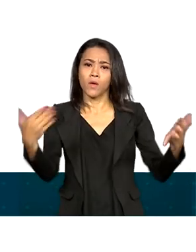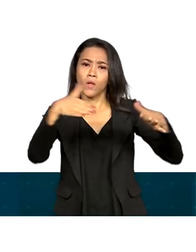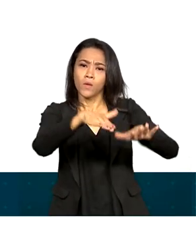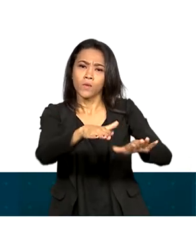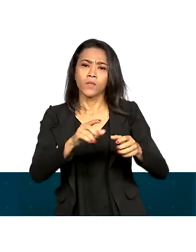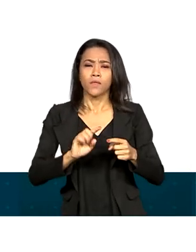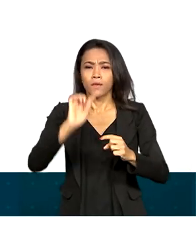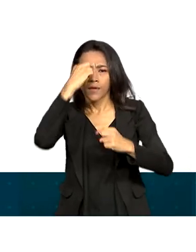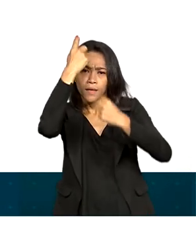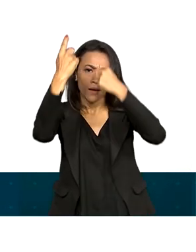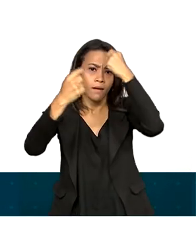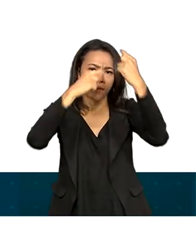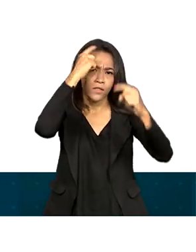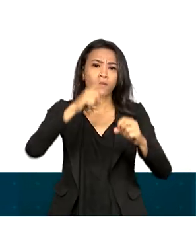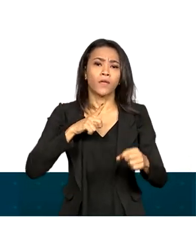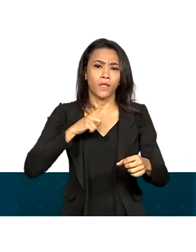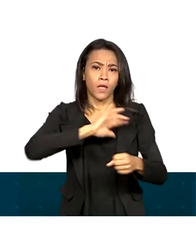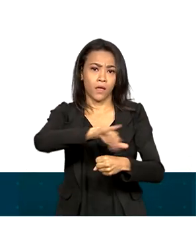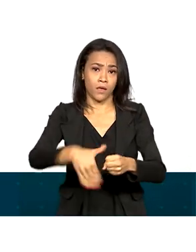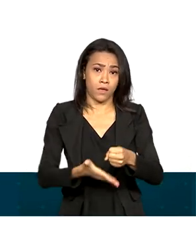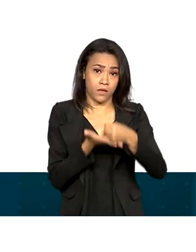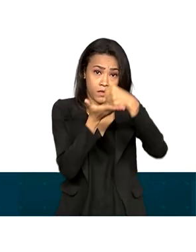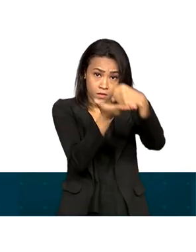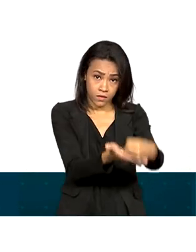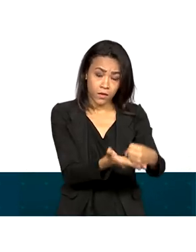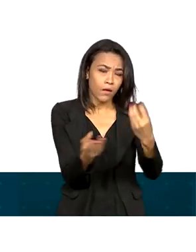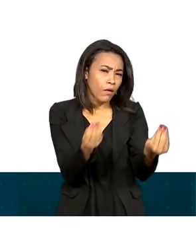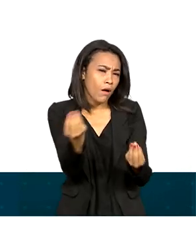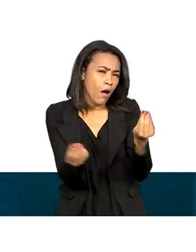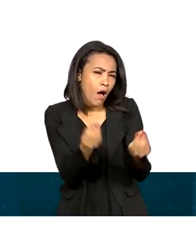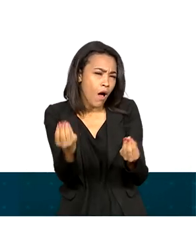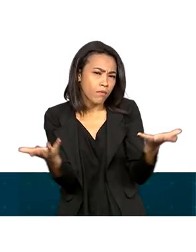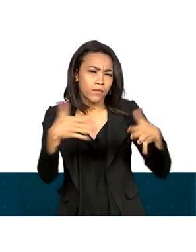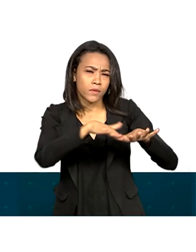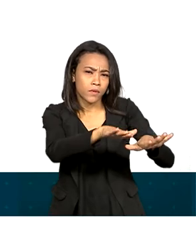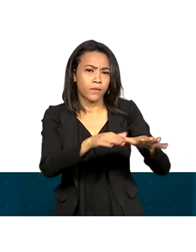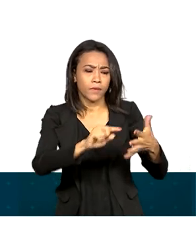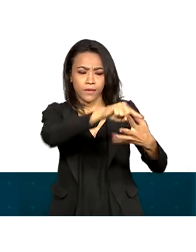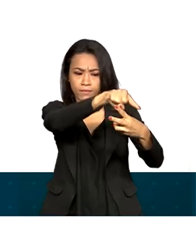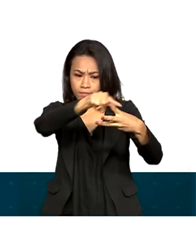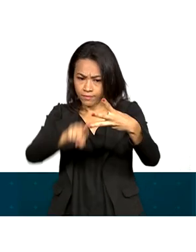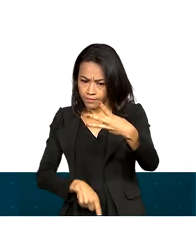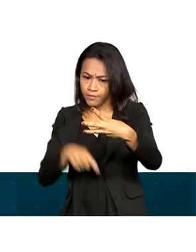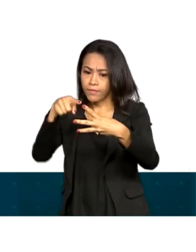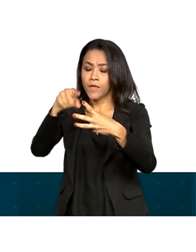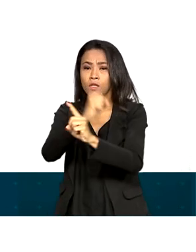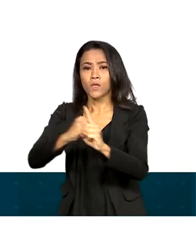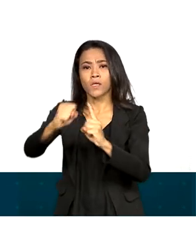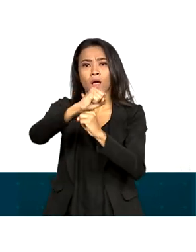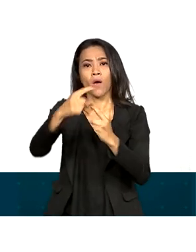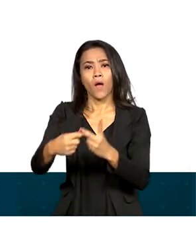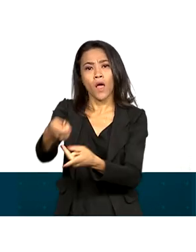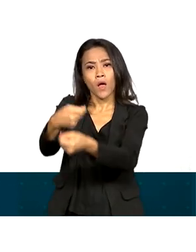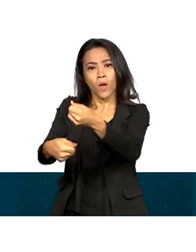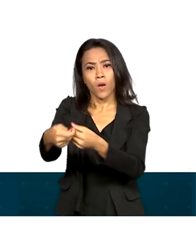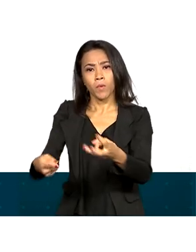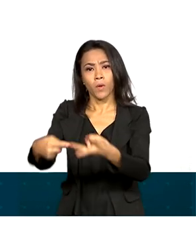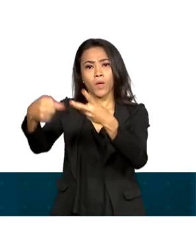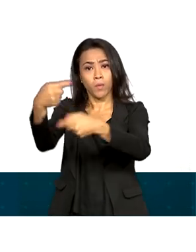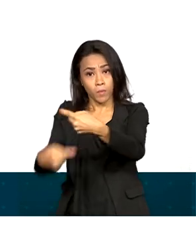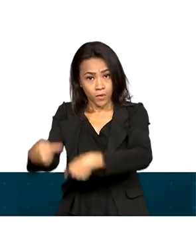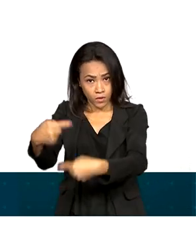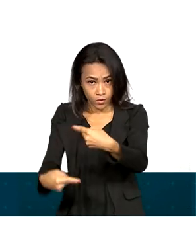e sustentável. A inclusão se dará em três sentidos, social, econômico e político.